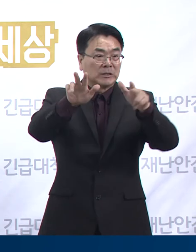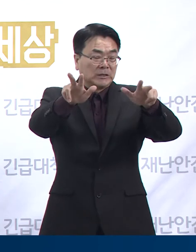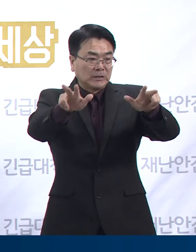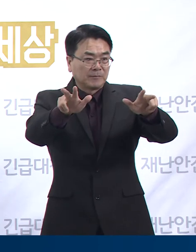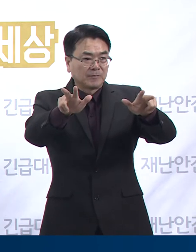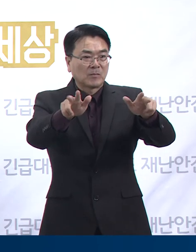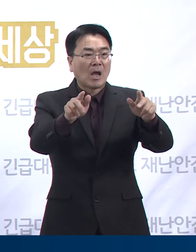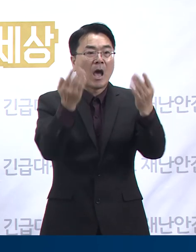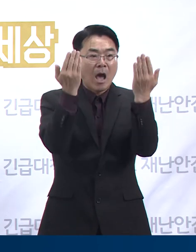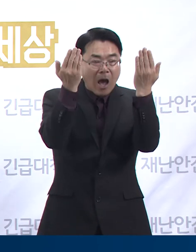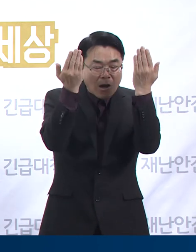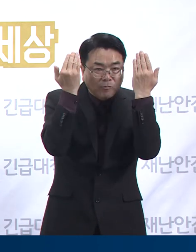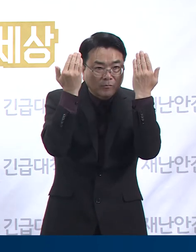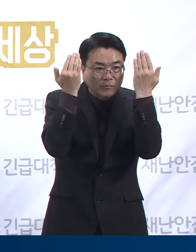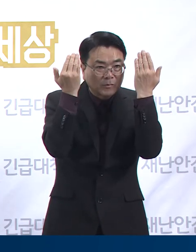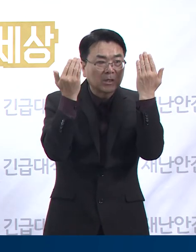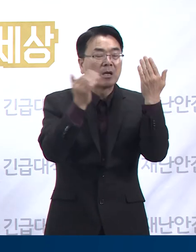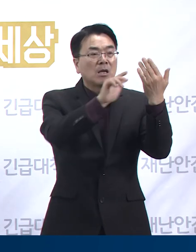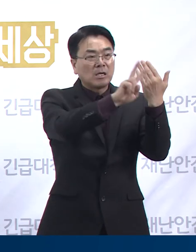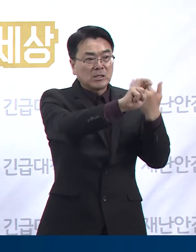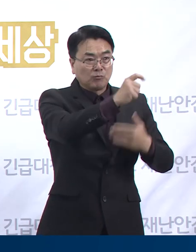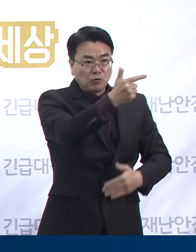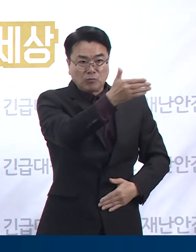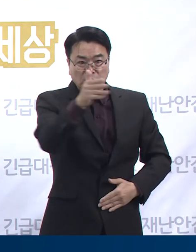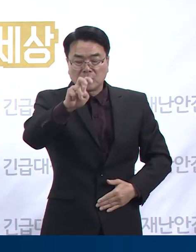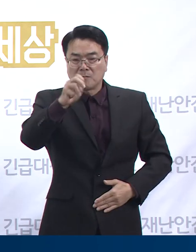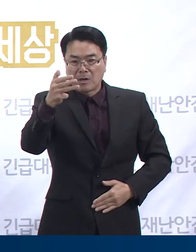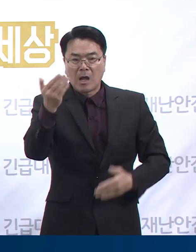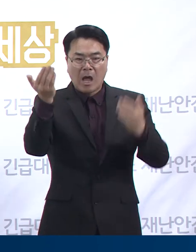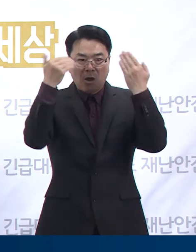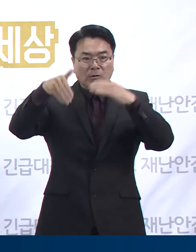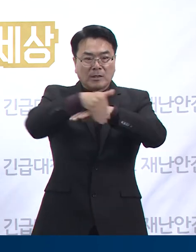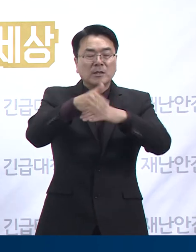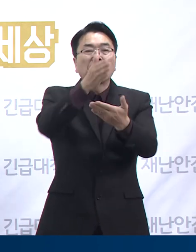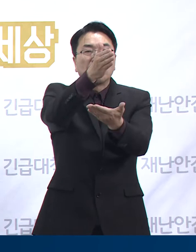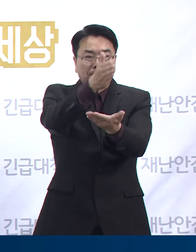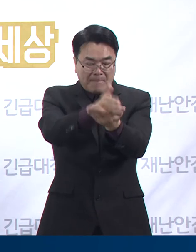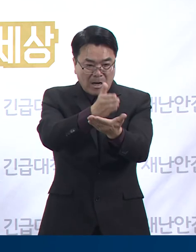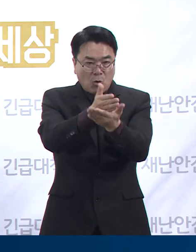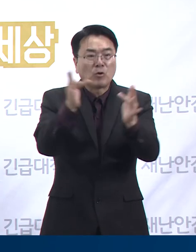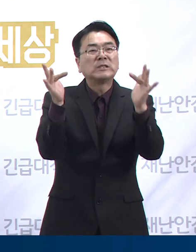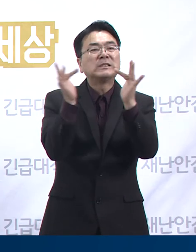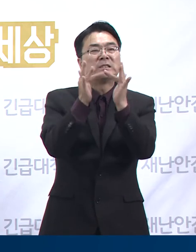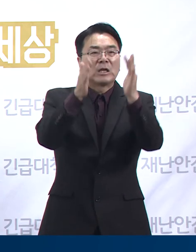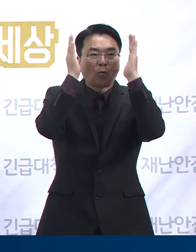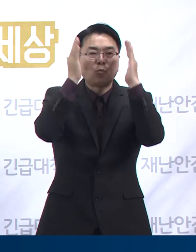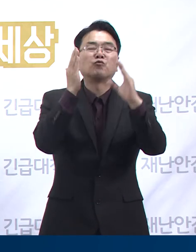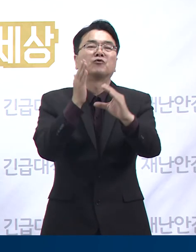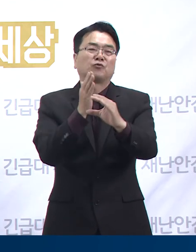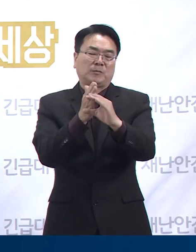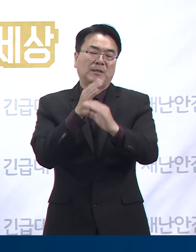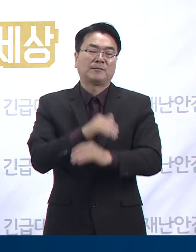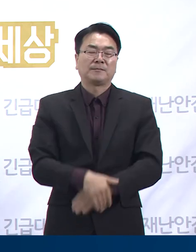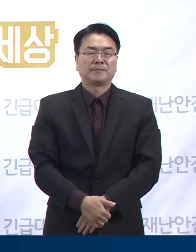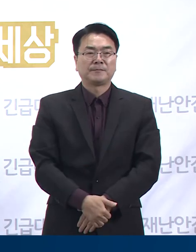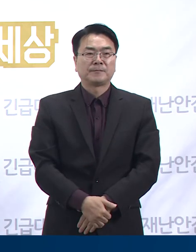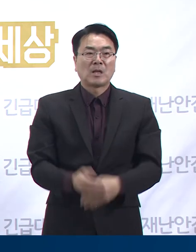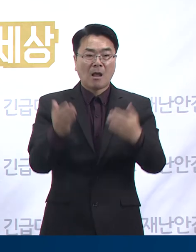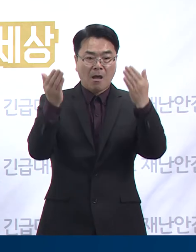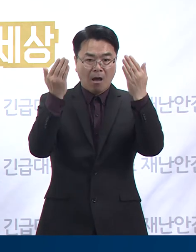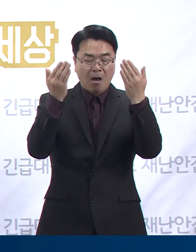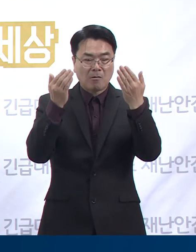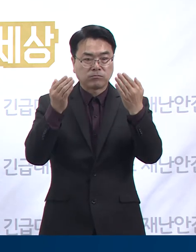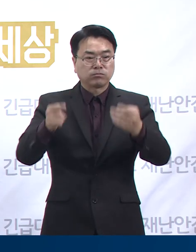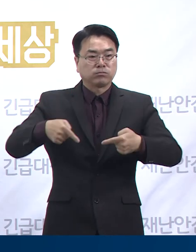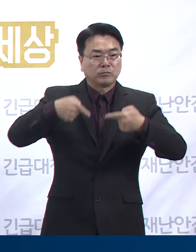학교는 현재 10월 26일부터 28일까지 등교를 중단하고 원격 수업으로 전환한 상태입니다. 학교 등교 후